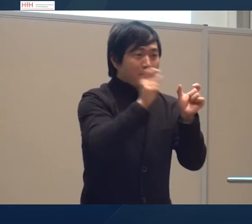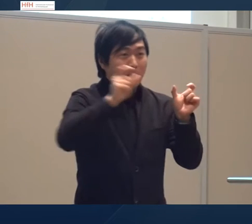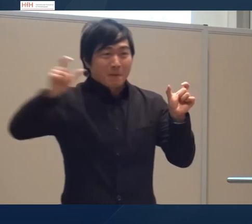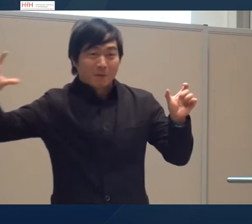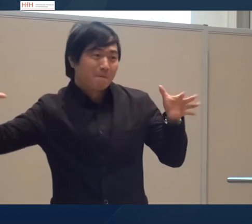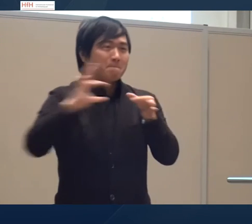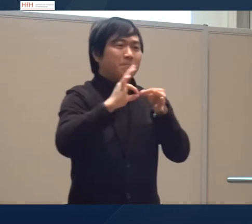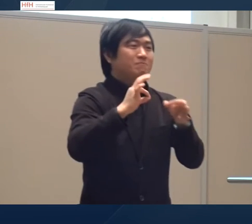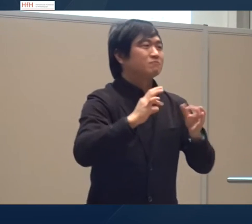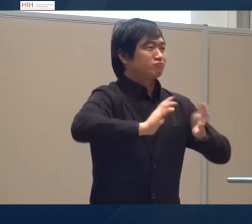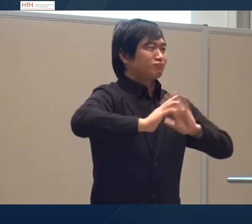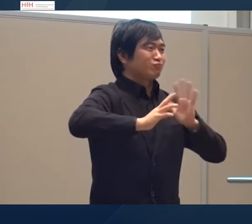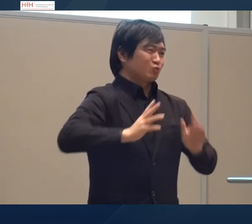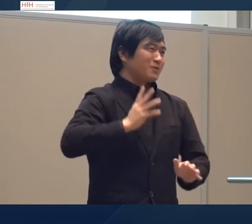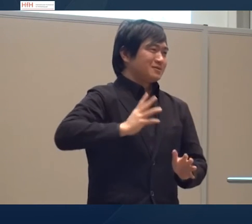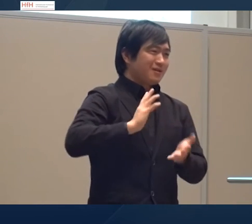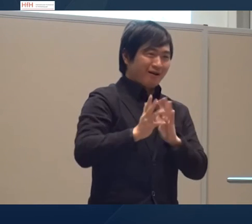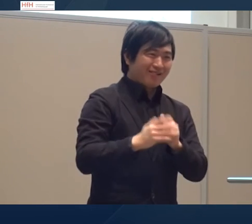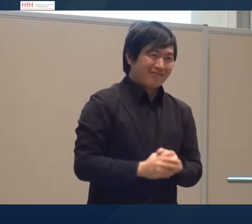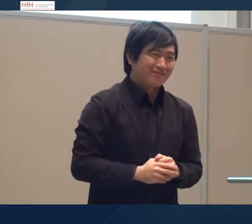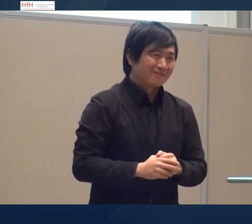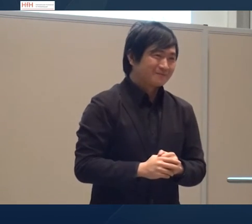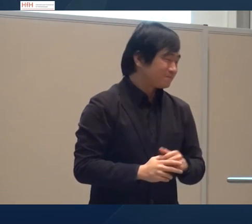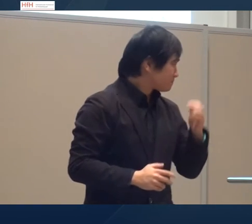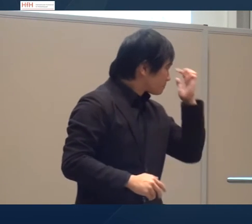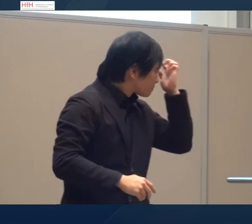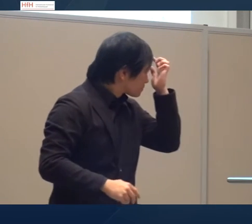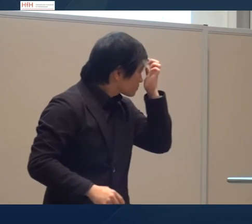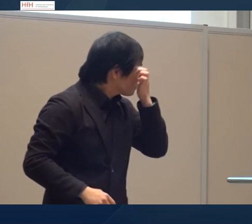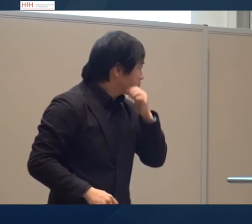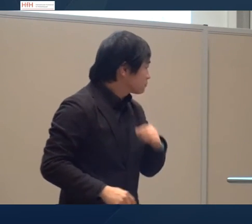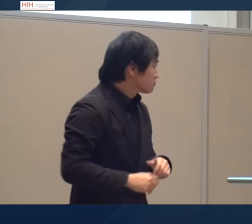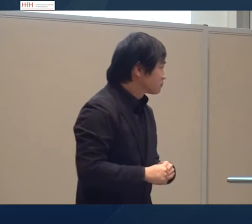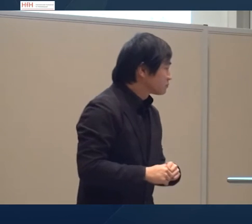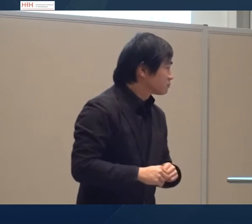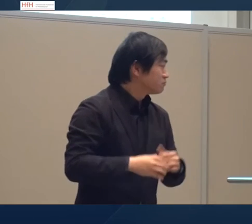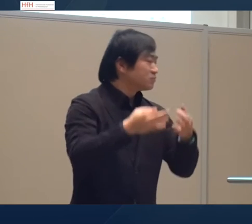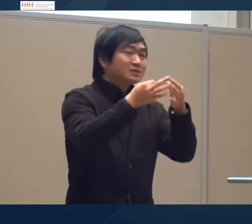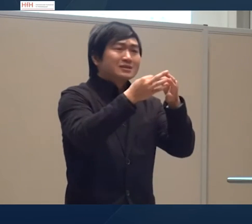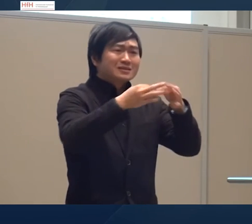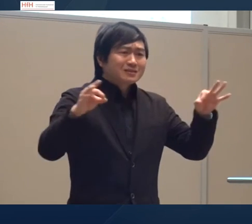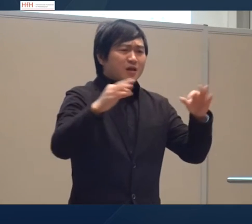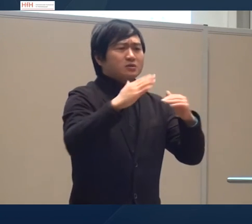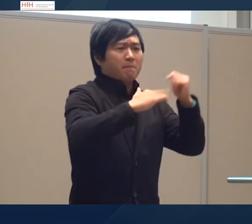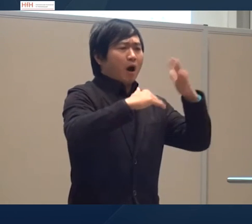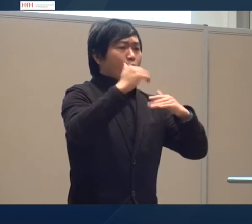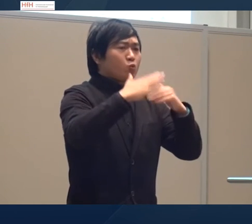Satz das kann man in einer Spezialgebärde ganz einfach durch eine Gebärde ausdrücken auch der Satz Aufbau